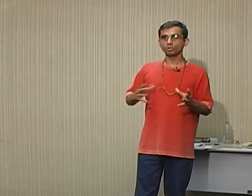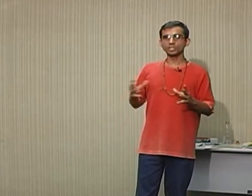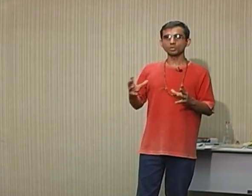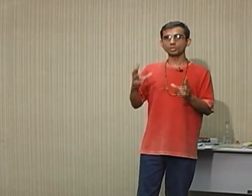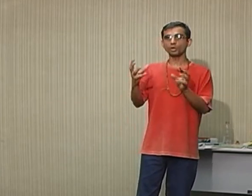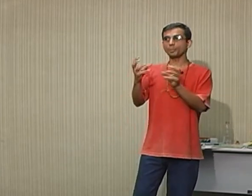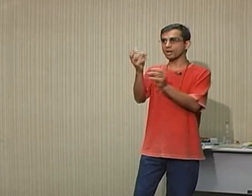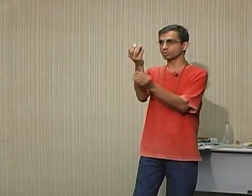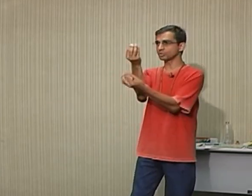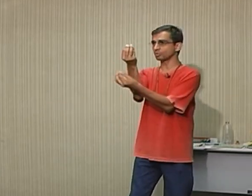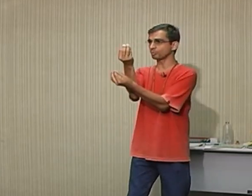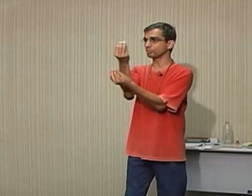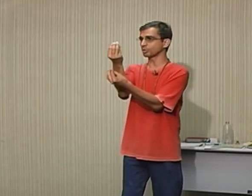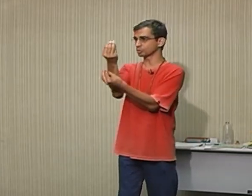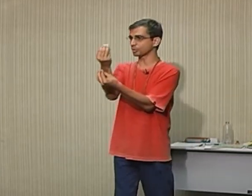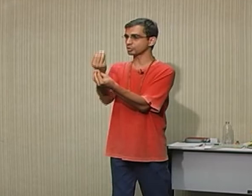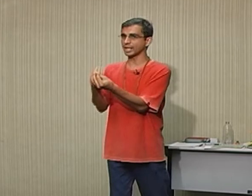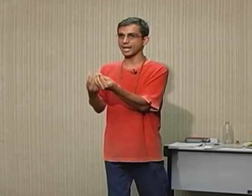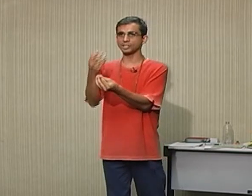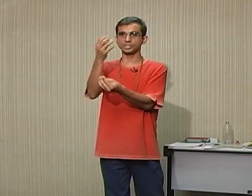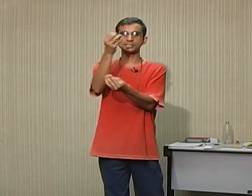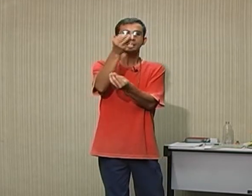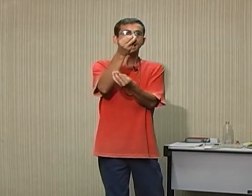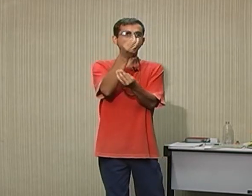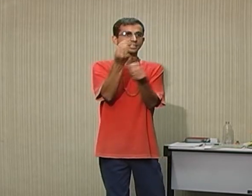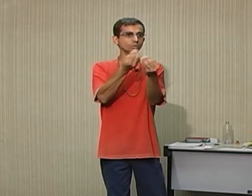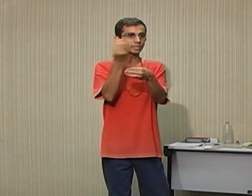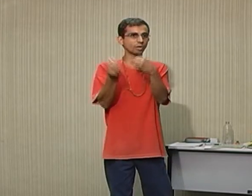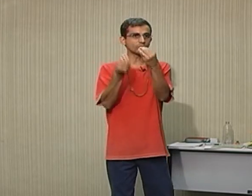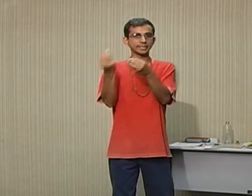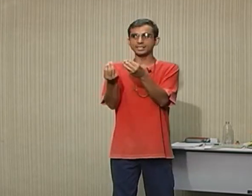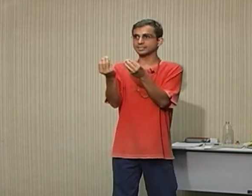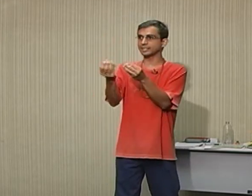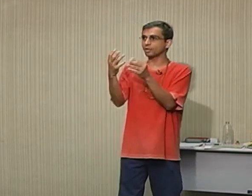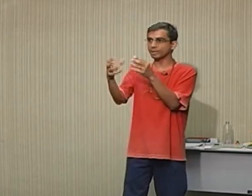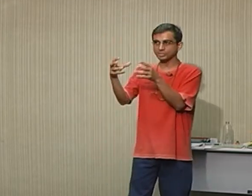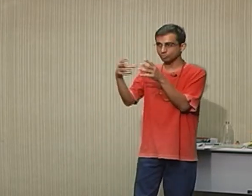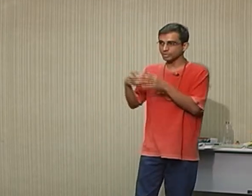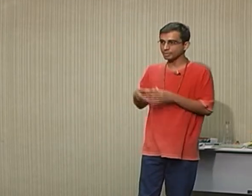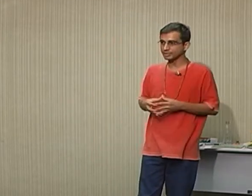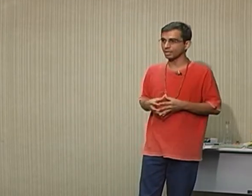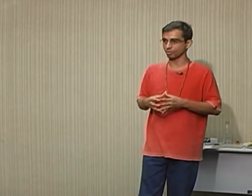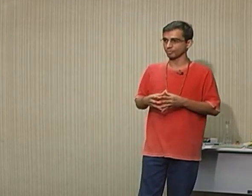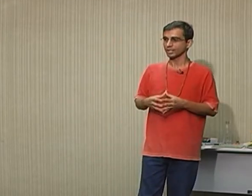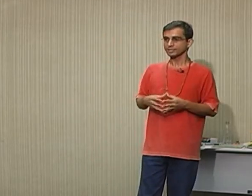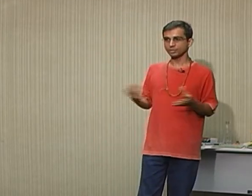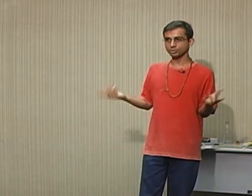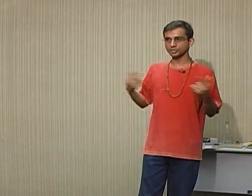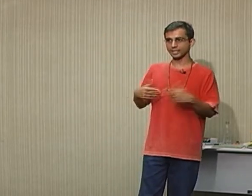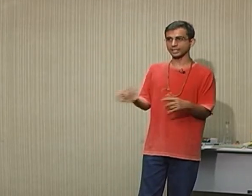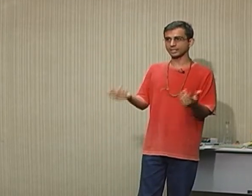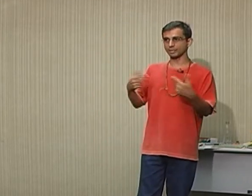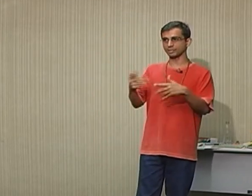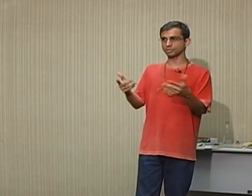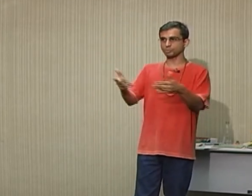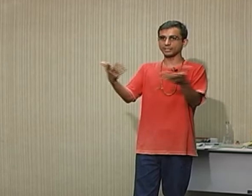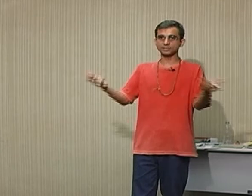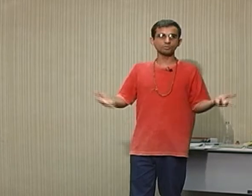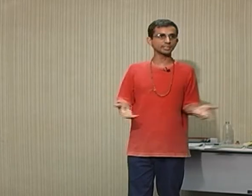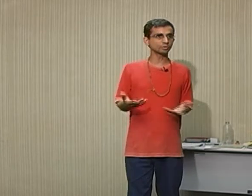que eu pego são, primeiro, os personagens, aquilo que acontece que realmente é fundamental. Se eu não disser que ela está amarrando as patas, não vai ter o